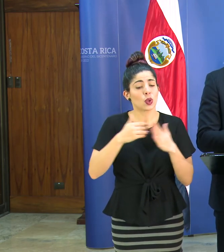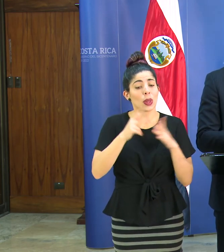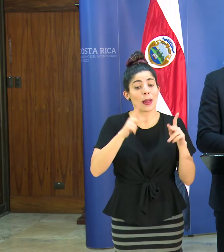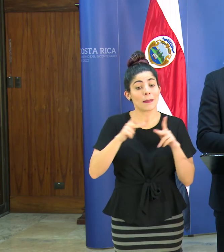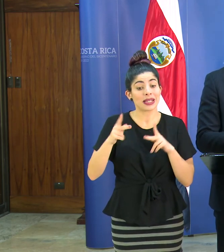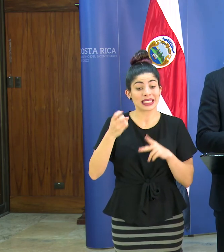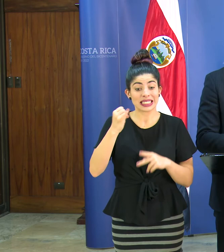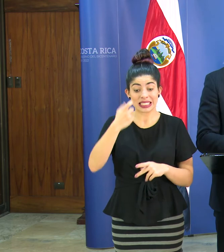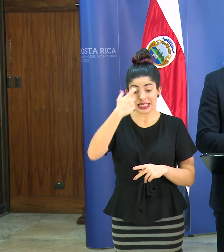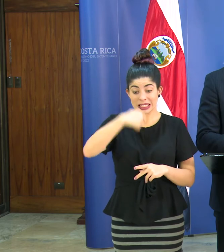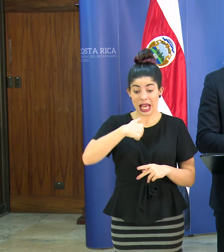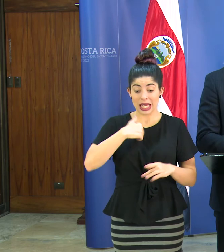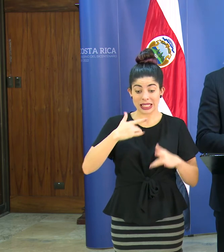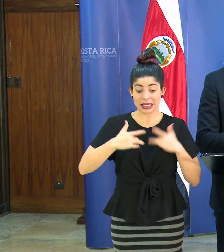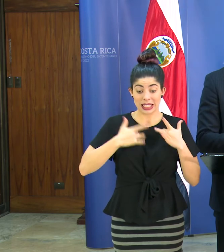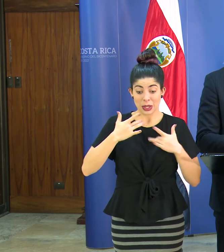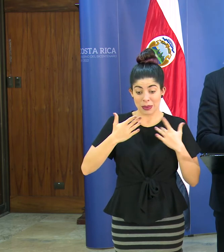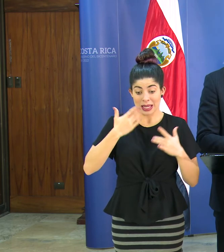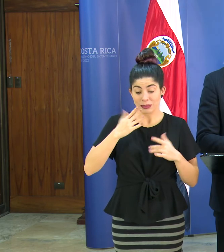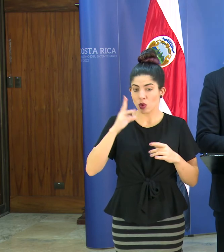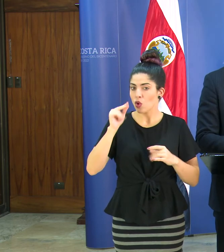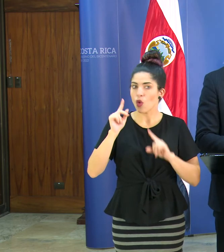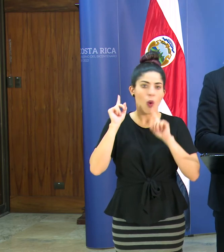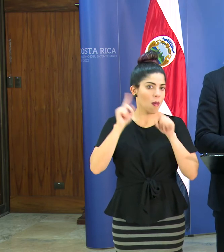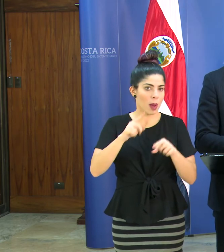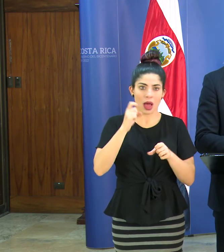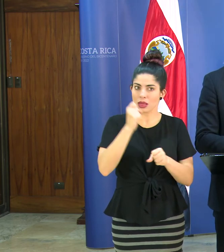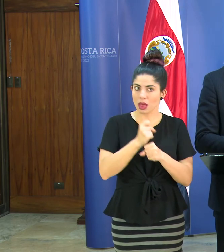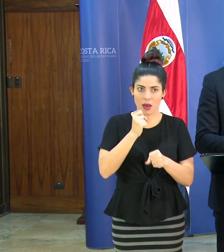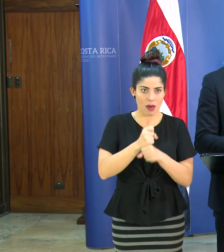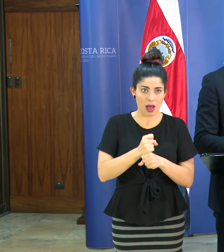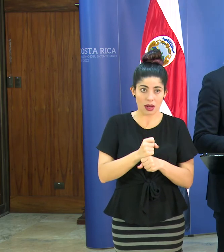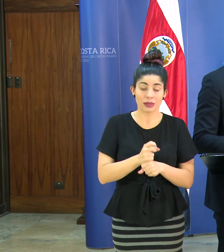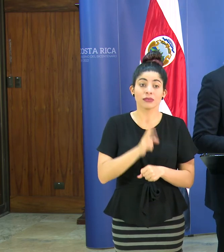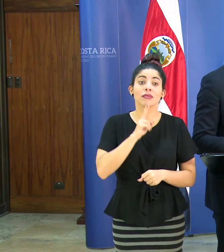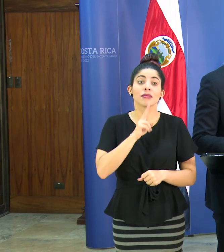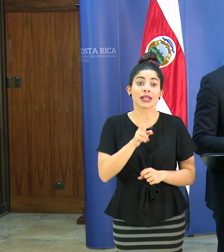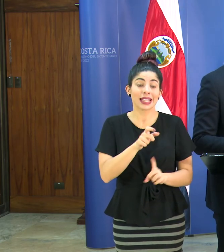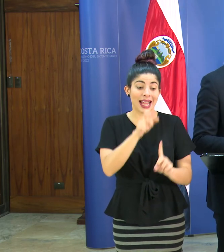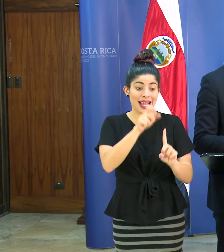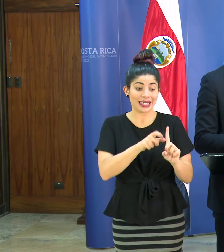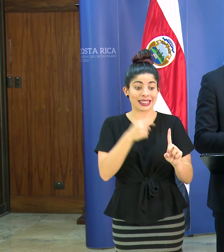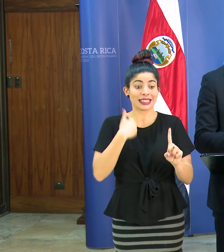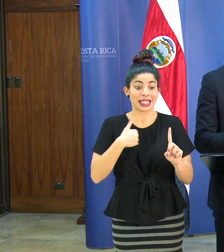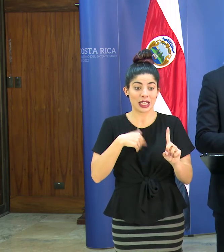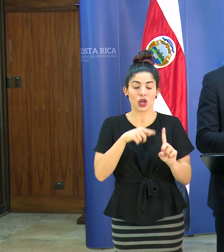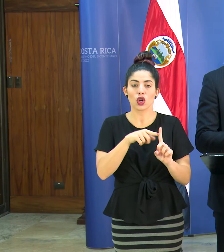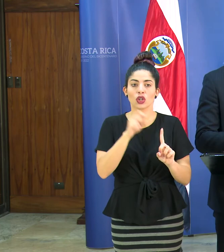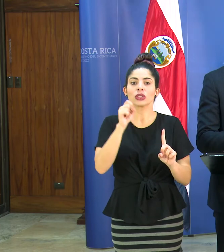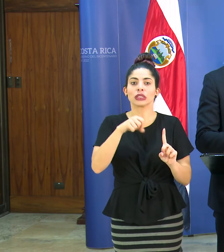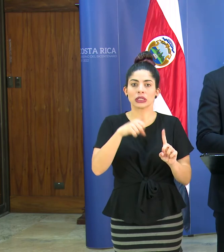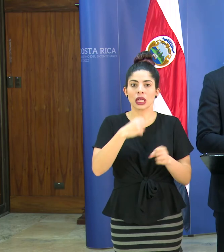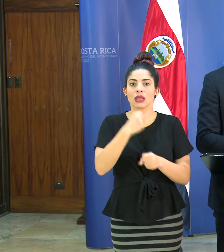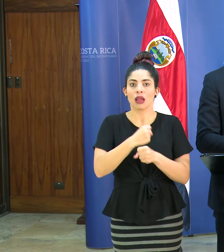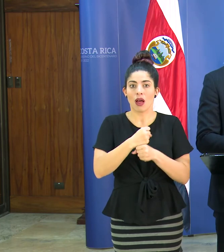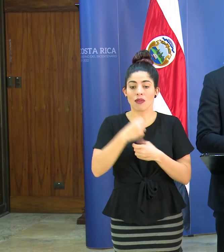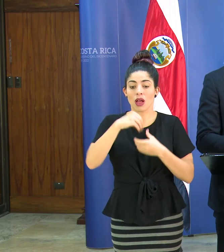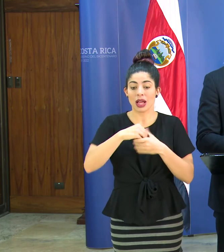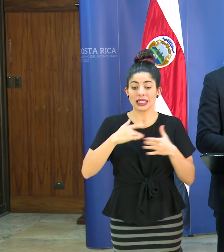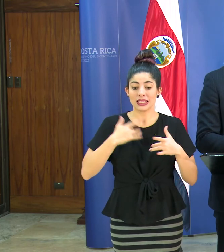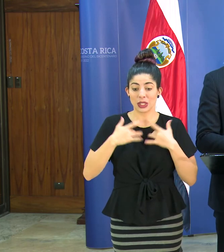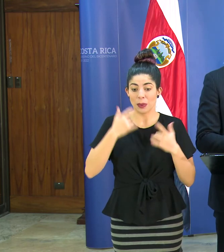con síntomas respiratorios no vayan a trabajar y es cierto que este funcionario si elaboró con síntomas